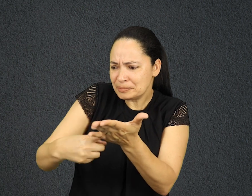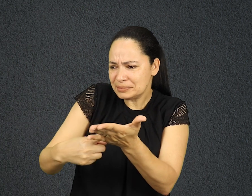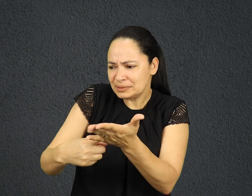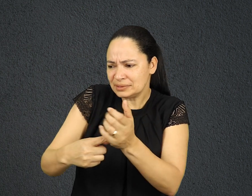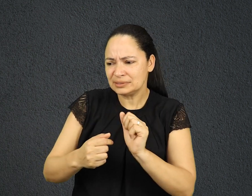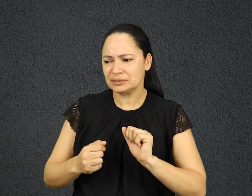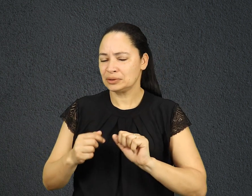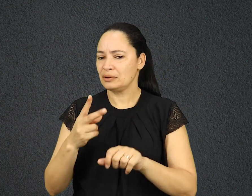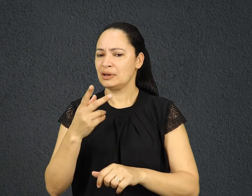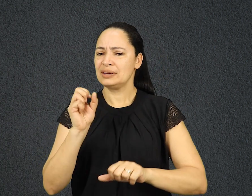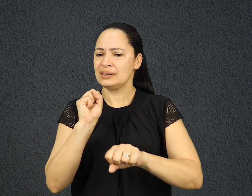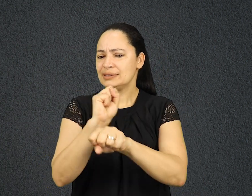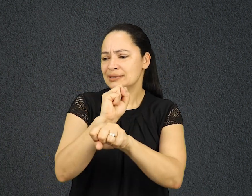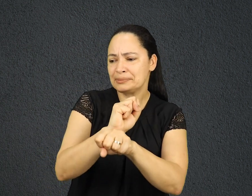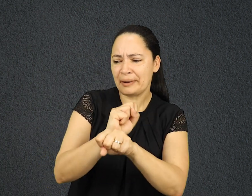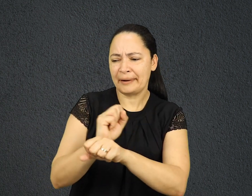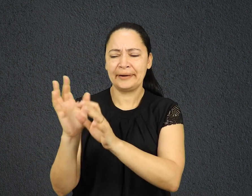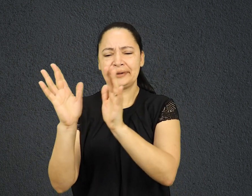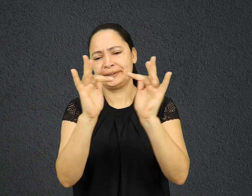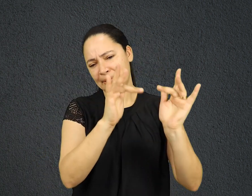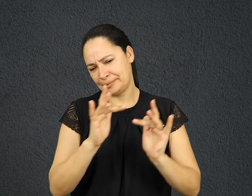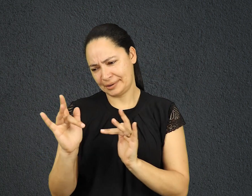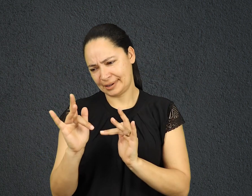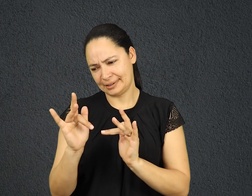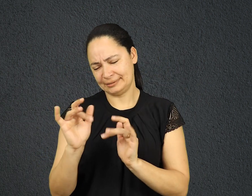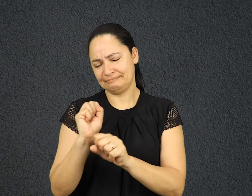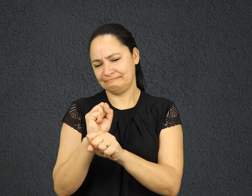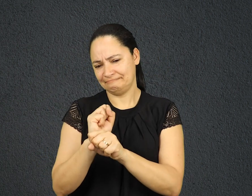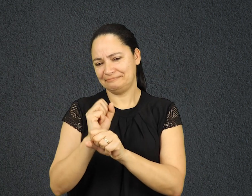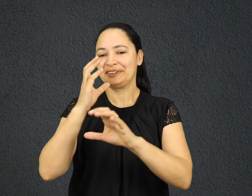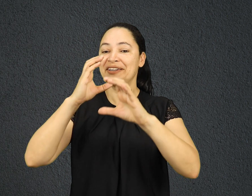amor enquanto ele não o quiser. Cantares, capítulo 8, versículo 4.